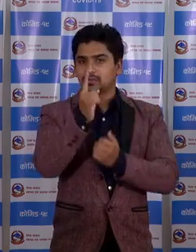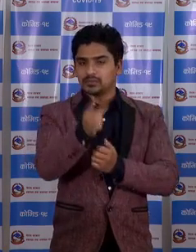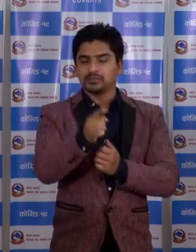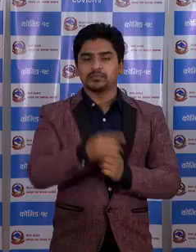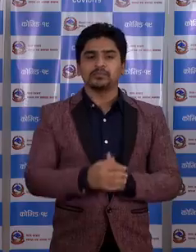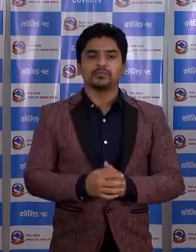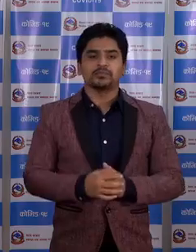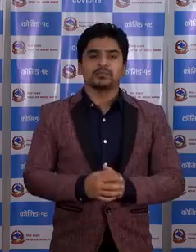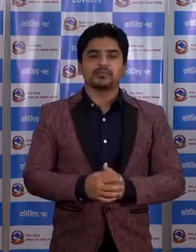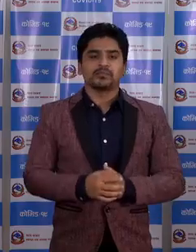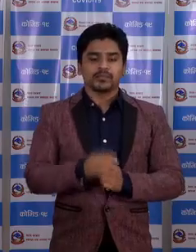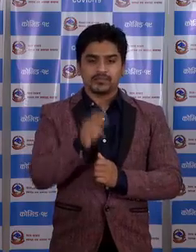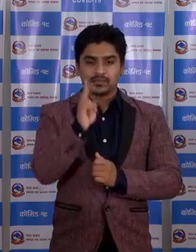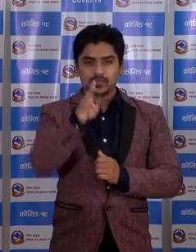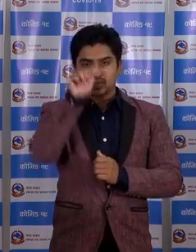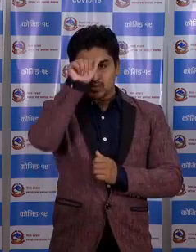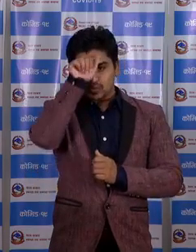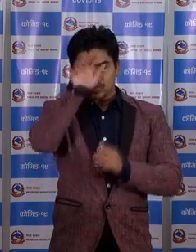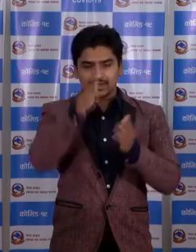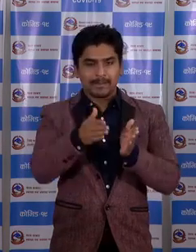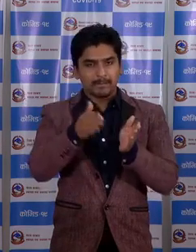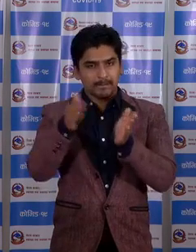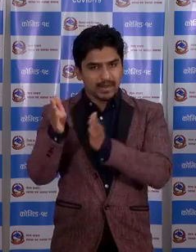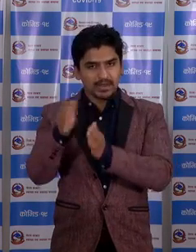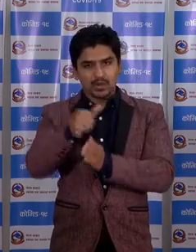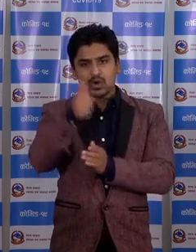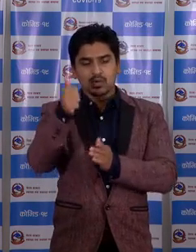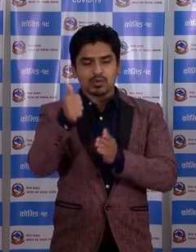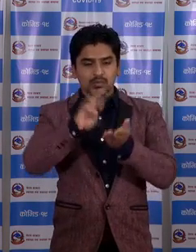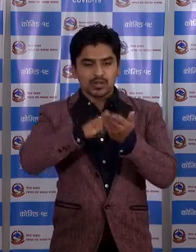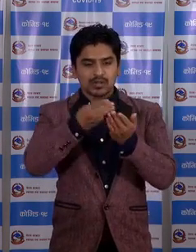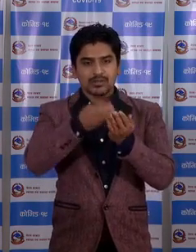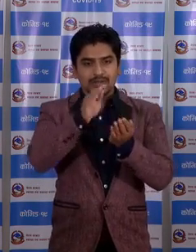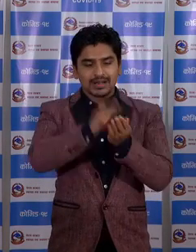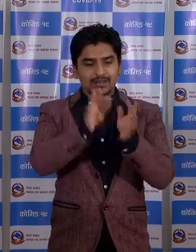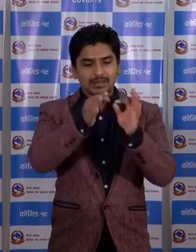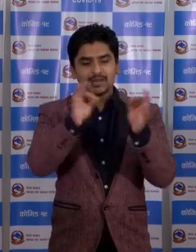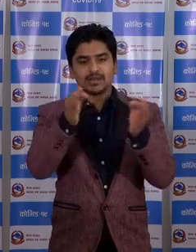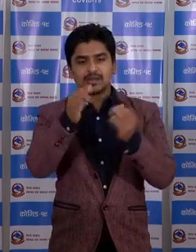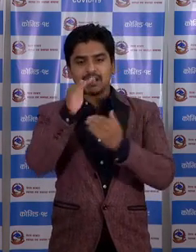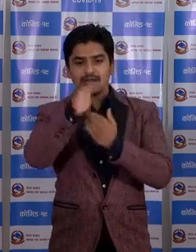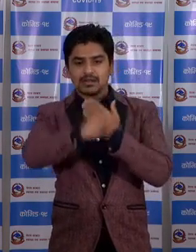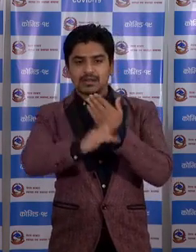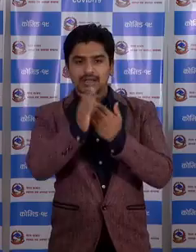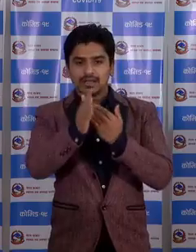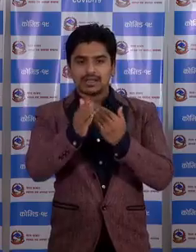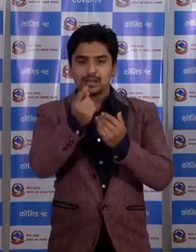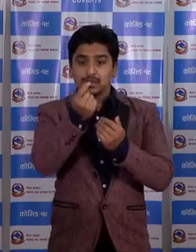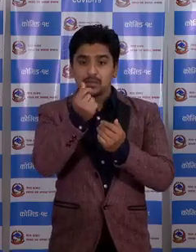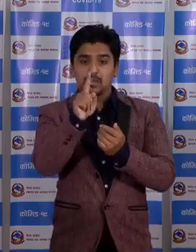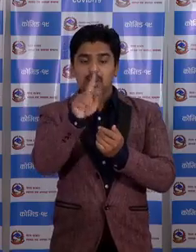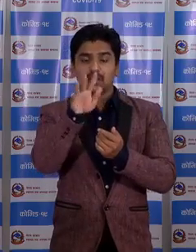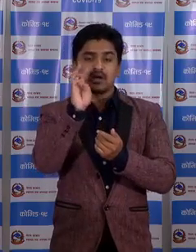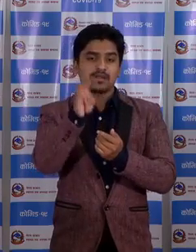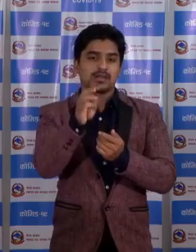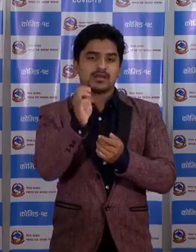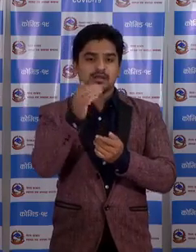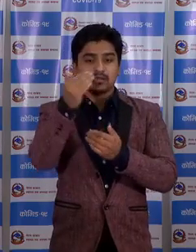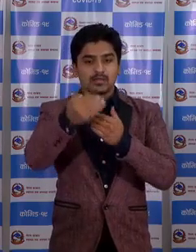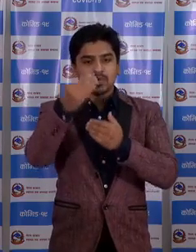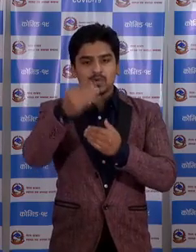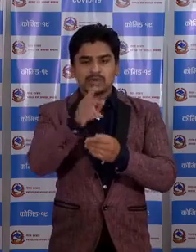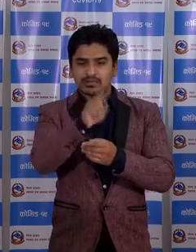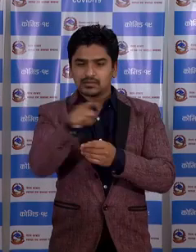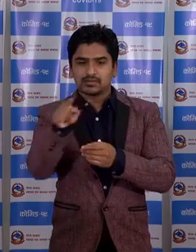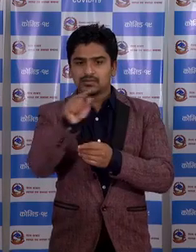त्यों सुचना बाहेक अन्य अर्थ लागने गरी बिविन्न हिसाबले तेसको मुल्ले 15,000 समगन सकने